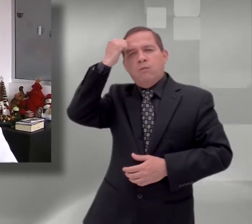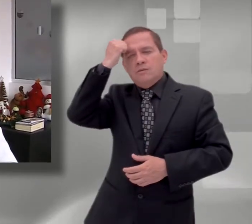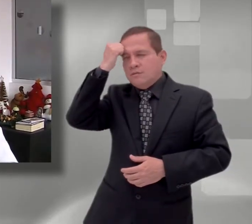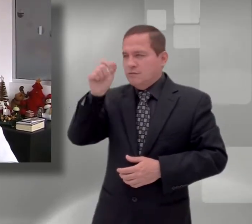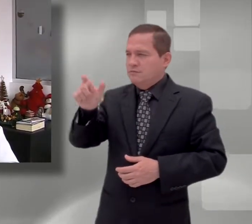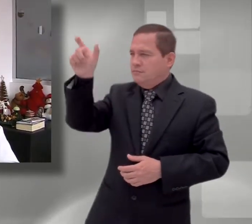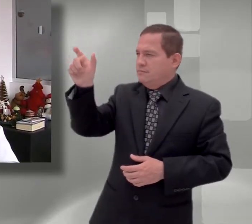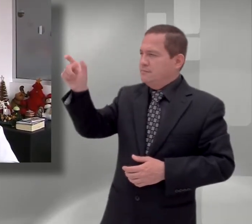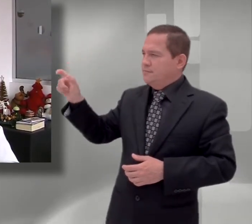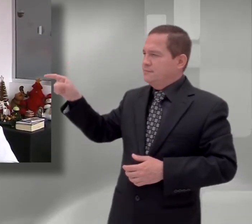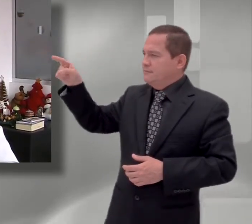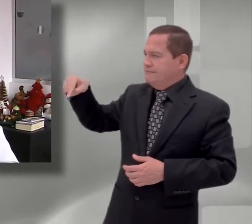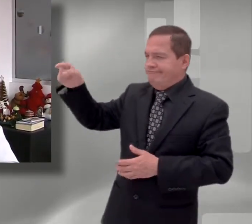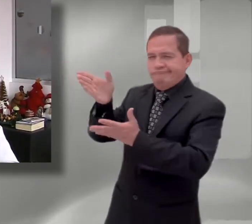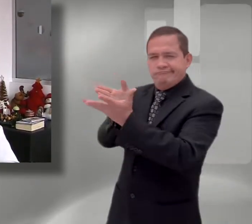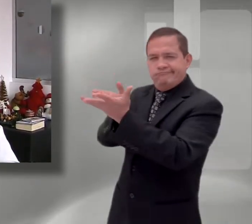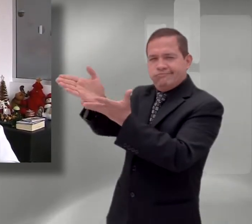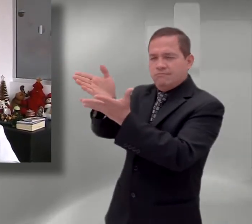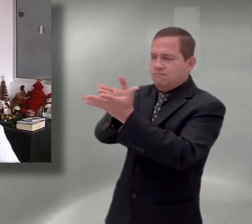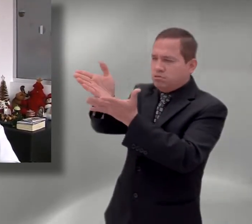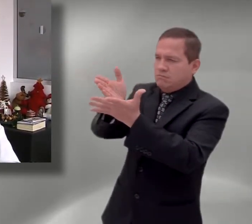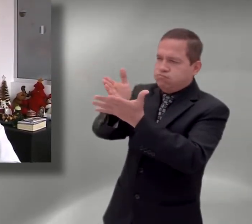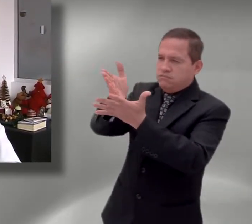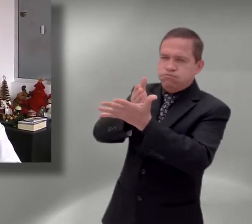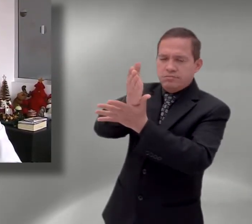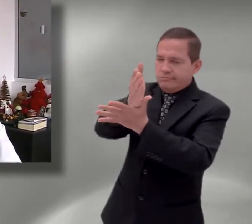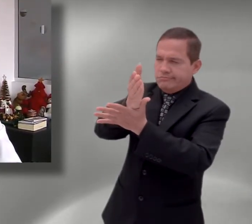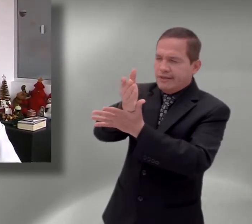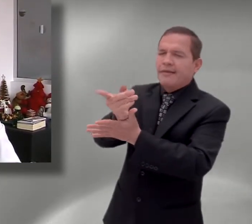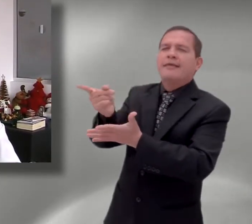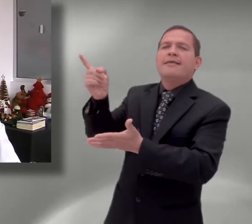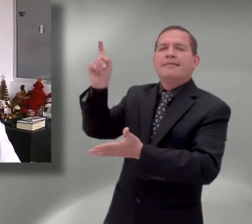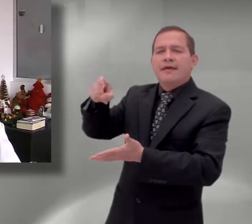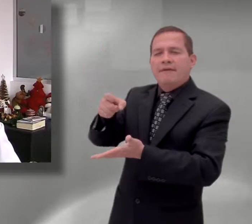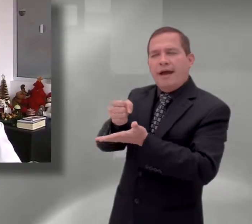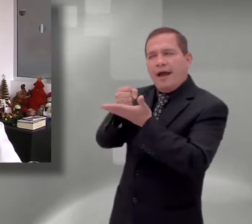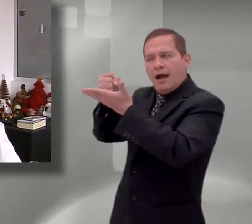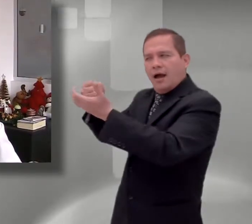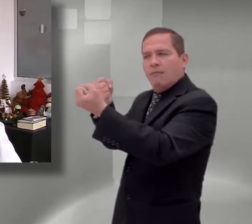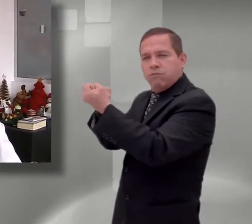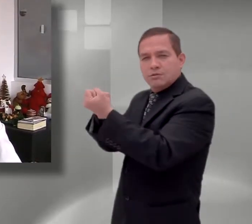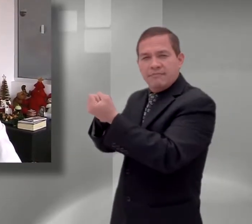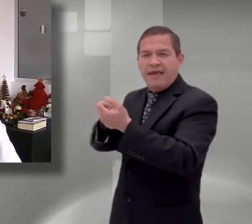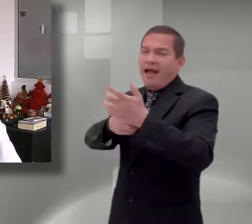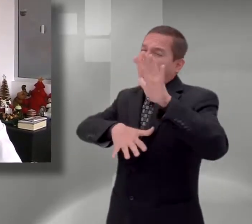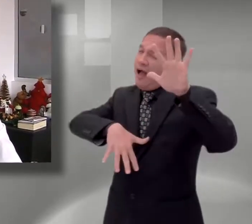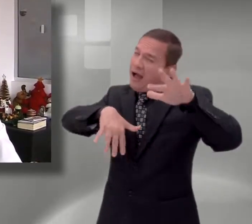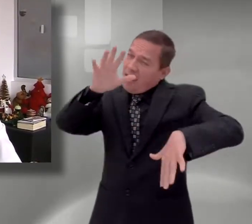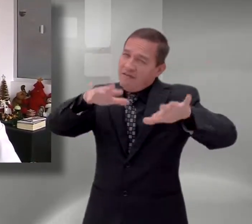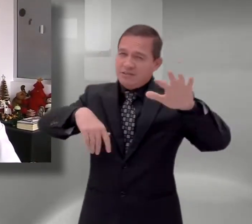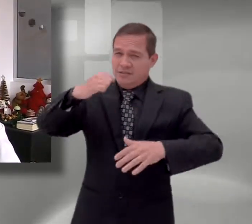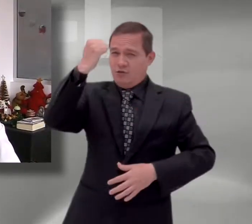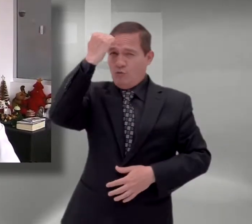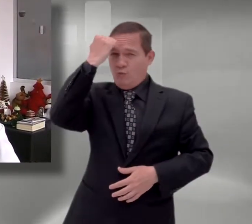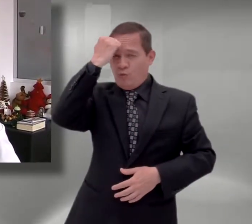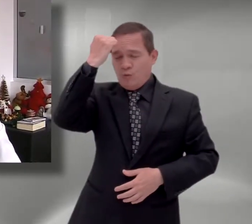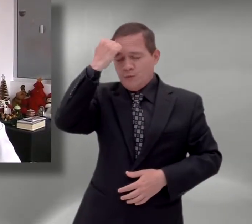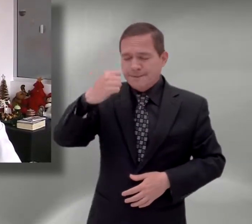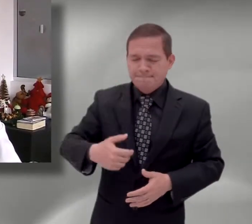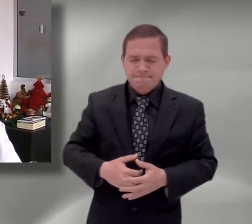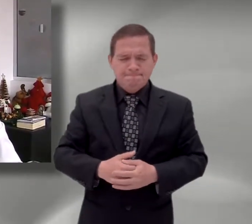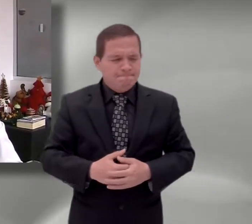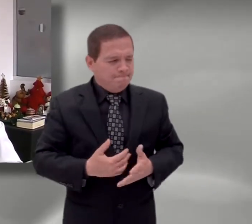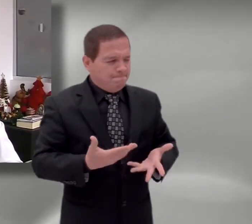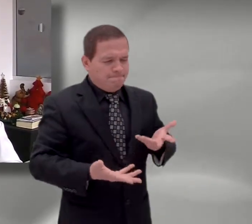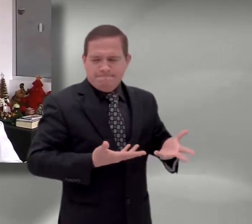específicas de cada disciplina. ¿Por qué no reconocer que en múltiples ocasiones algunos